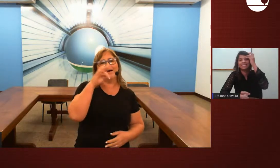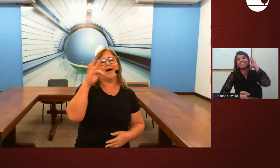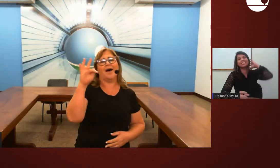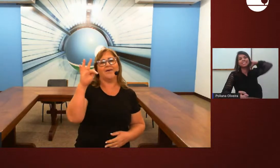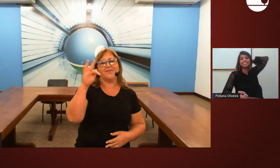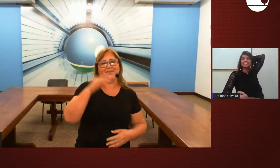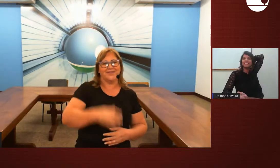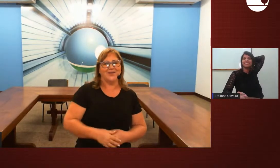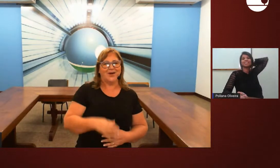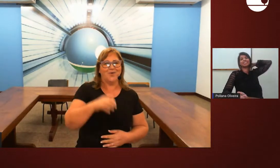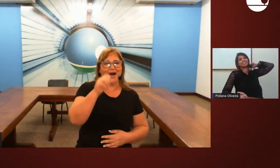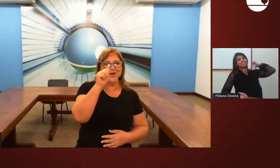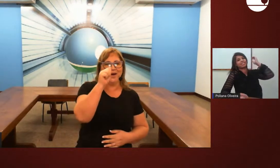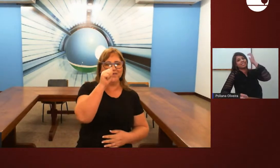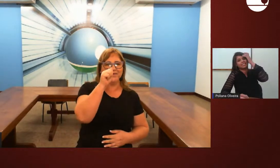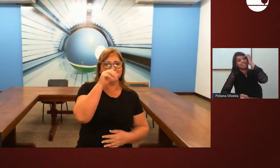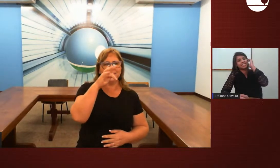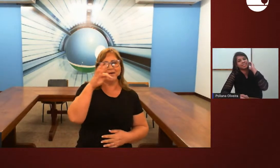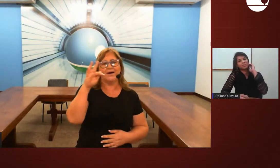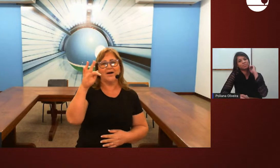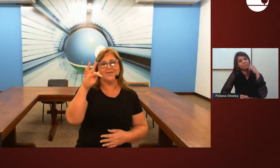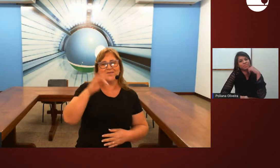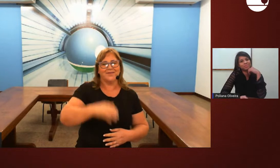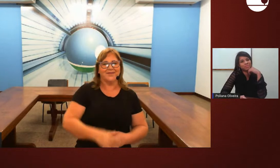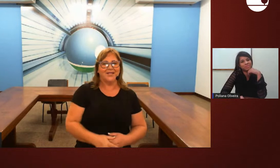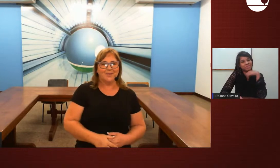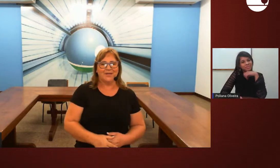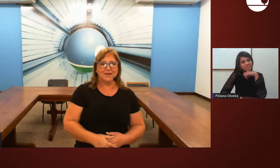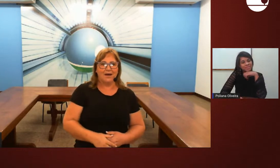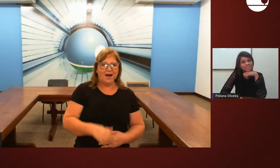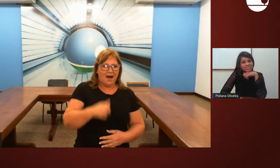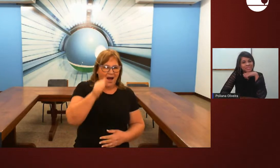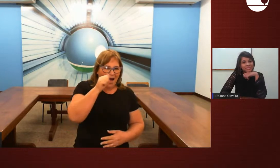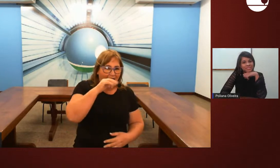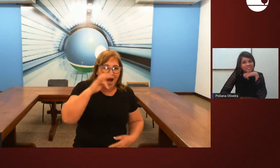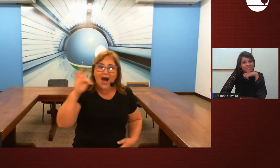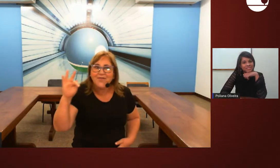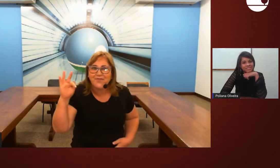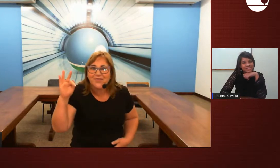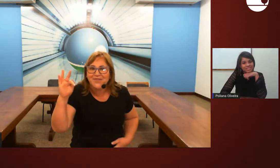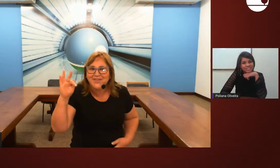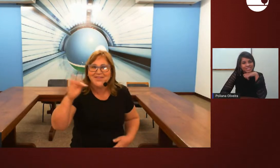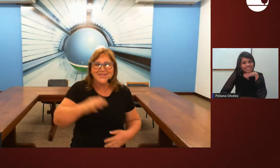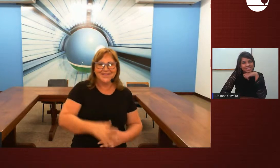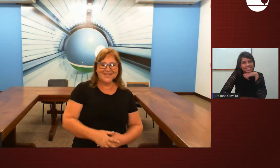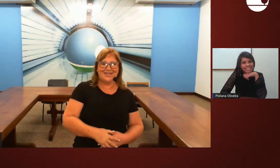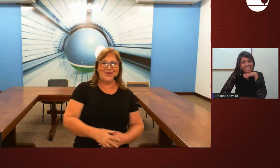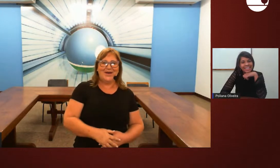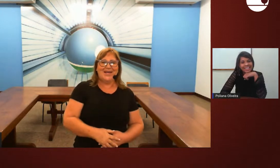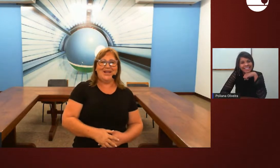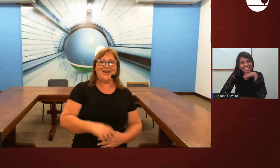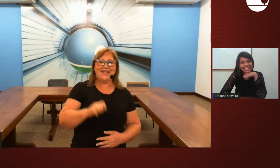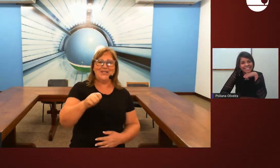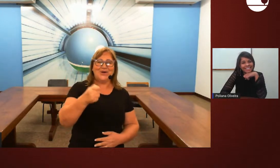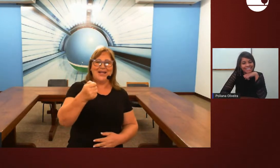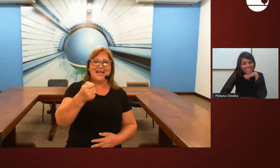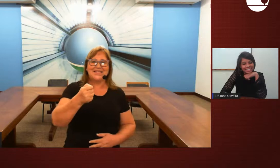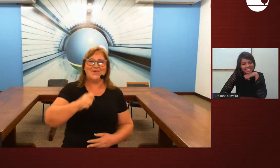af o a e o f af mas af então vai dar entonação